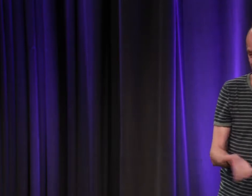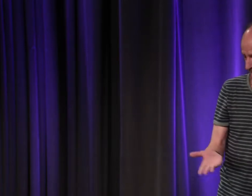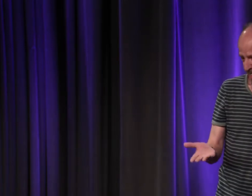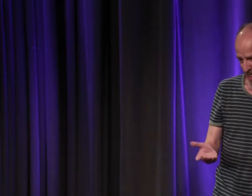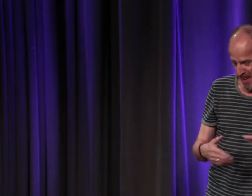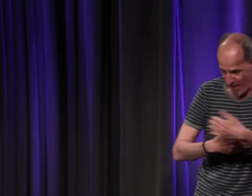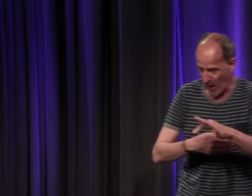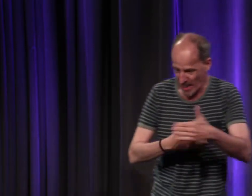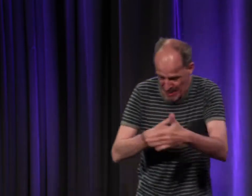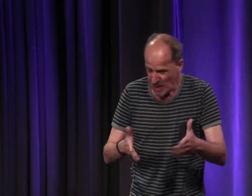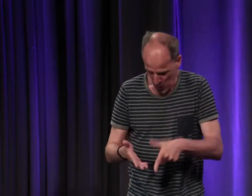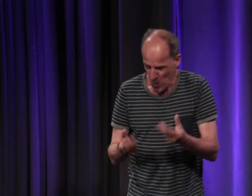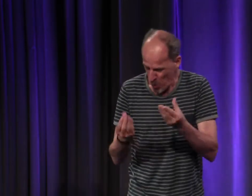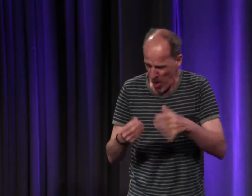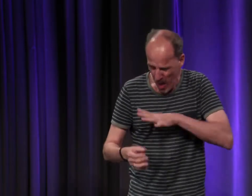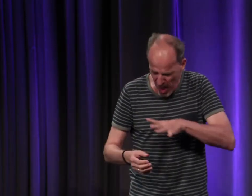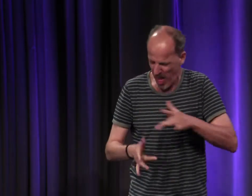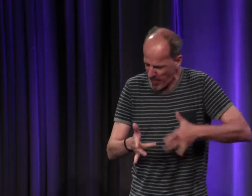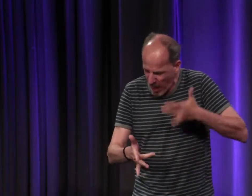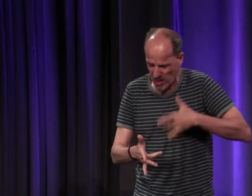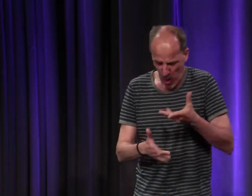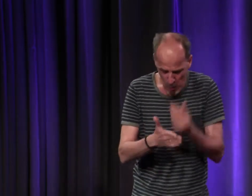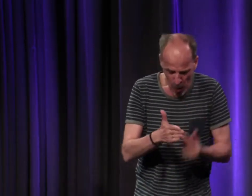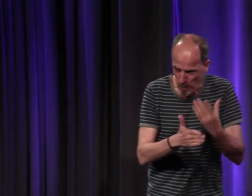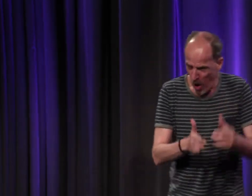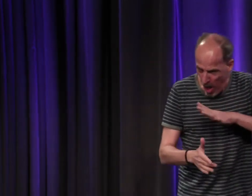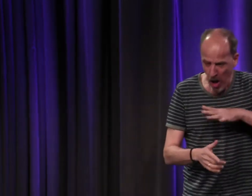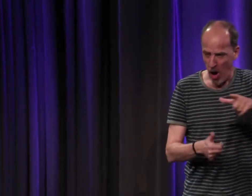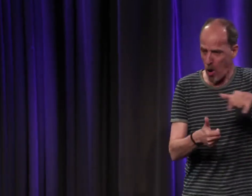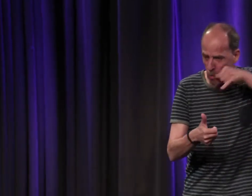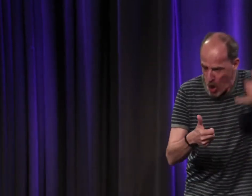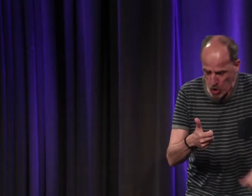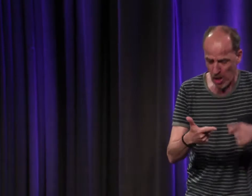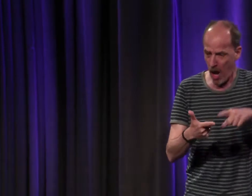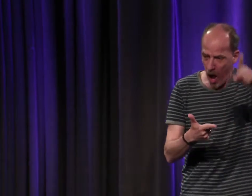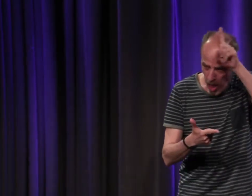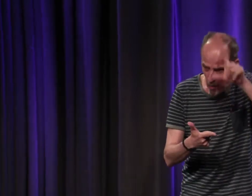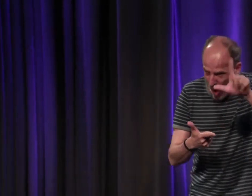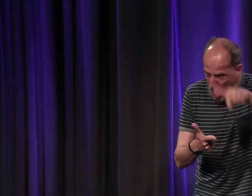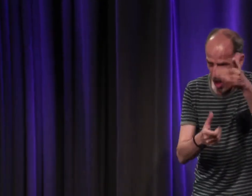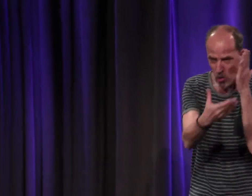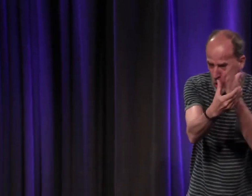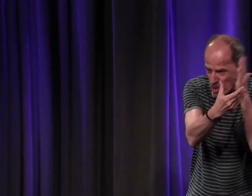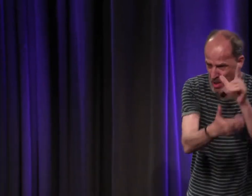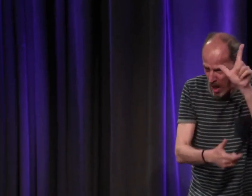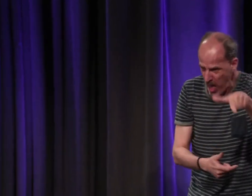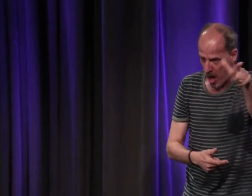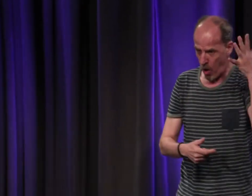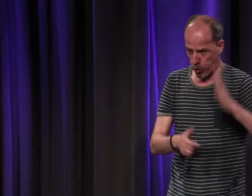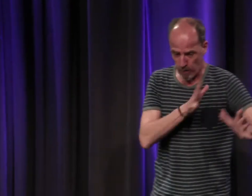en japonais mais on a énormément de traces et sur les histoires on a des